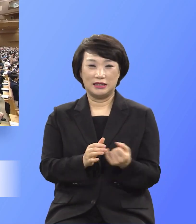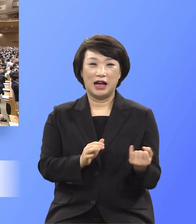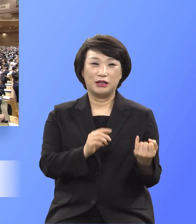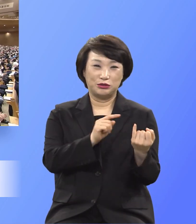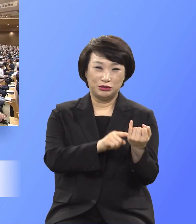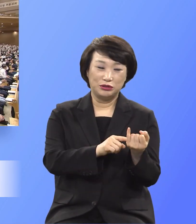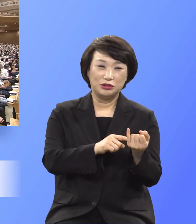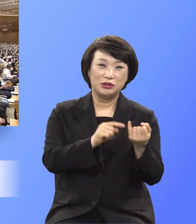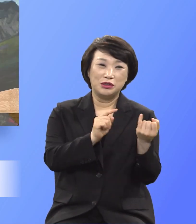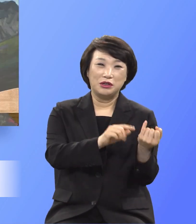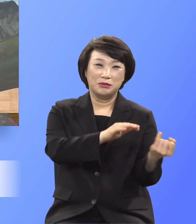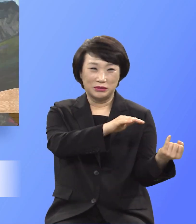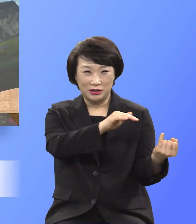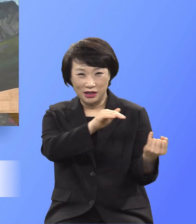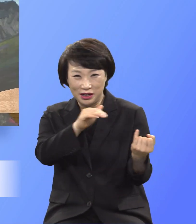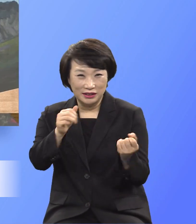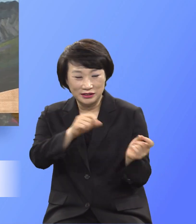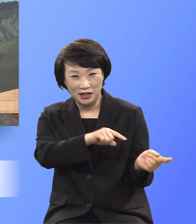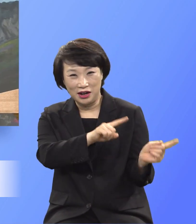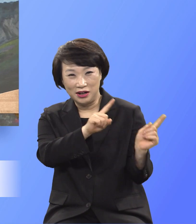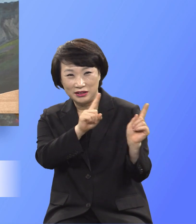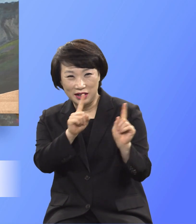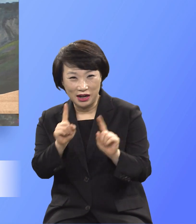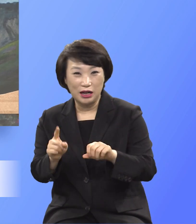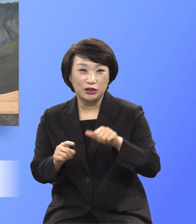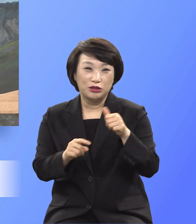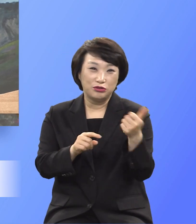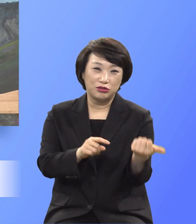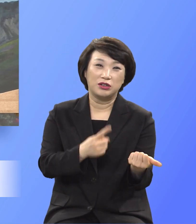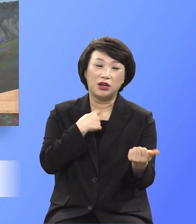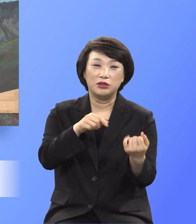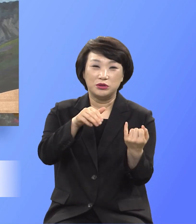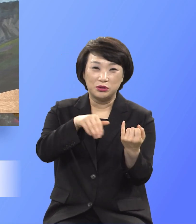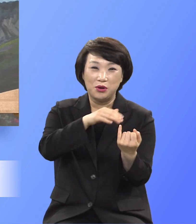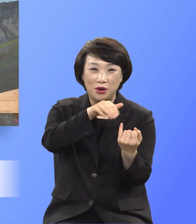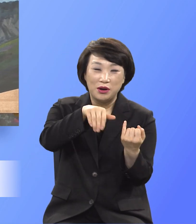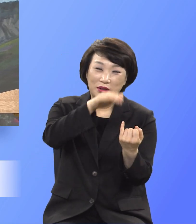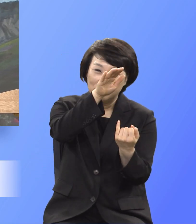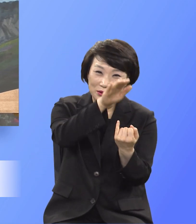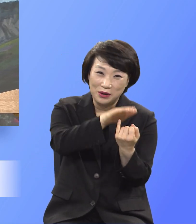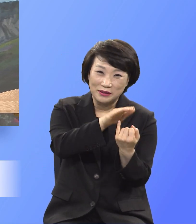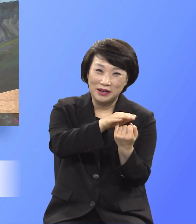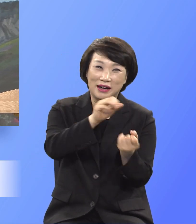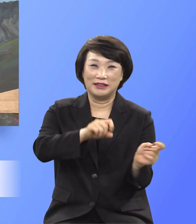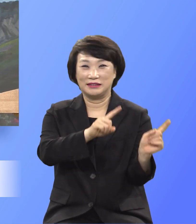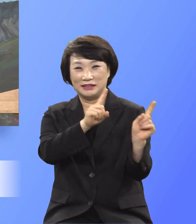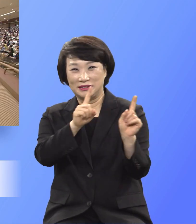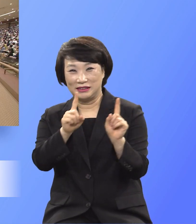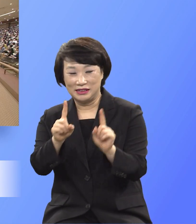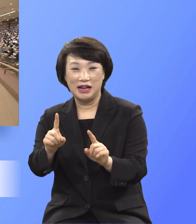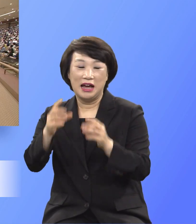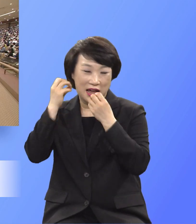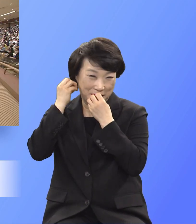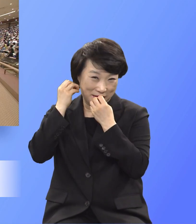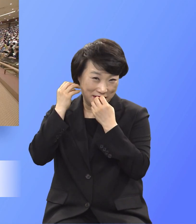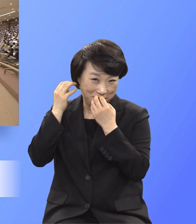마음을 죽었던 손으로 가사라도 내 바람